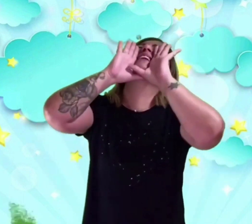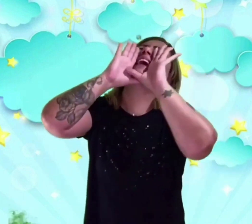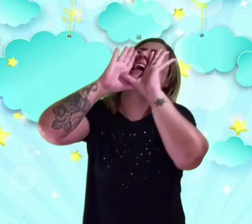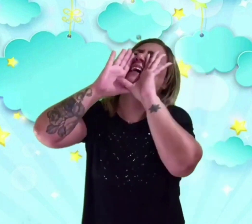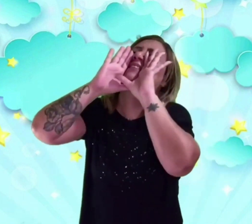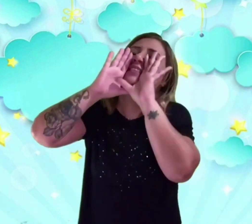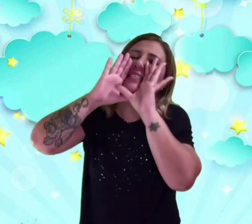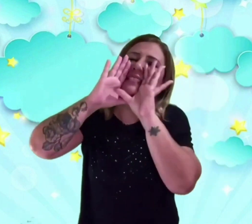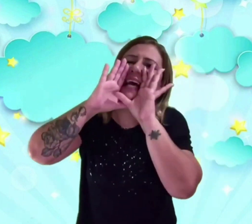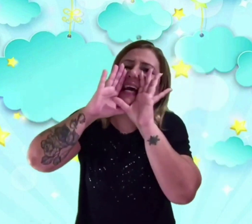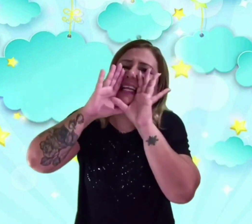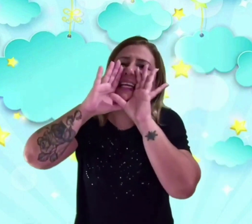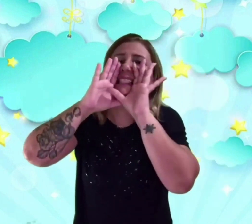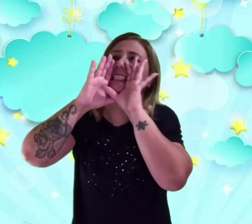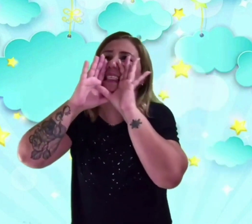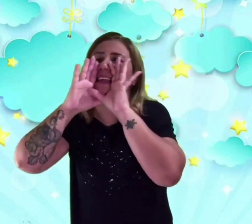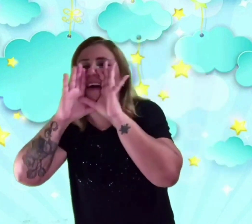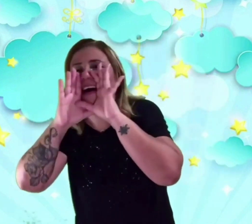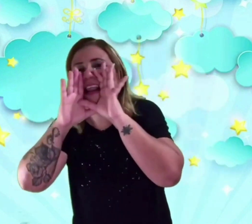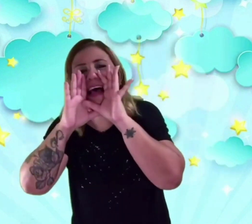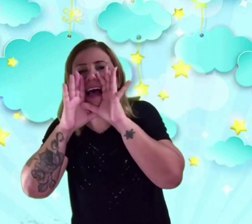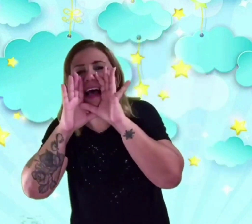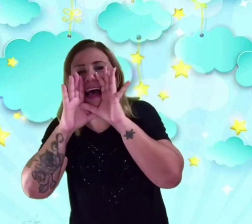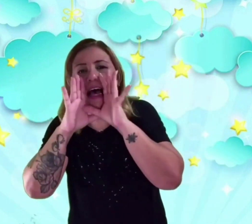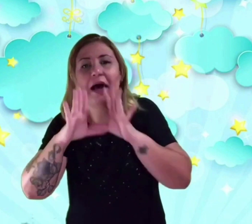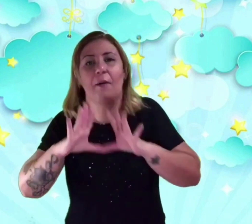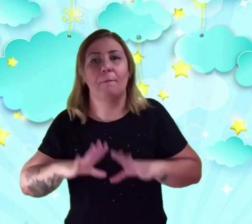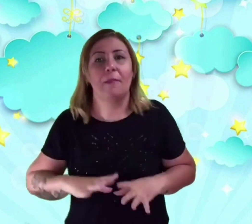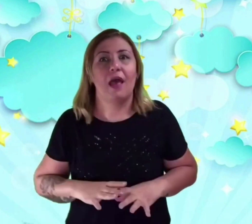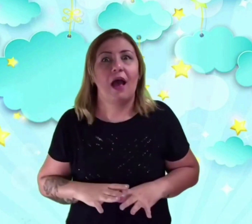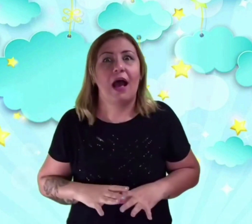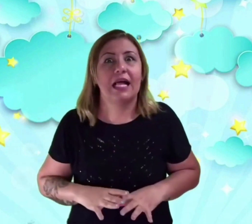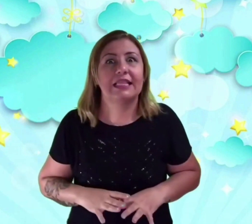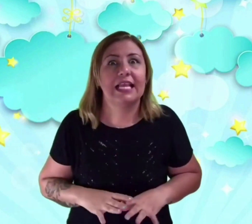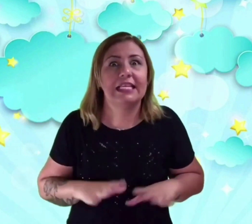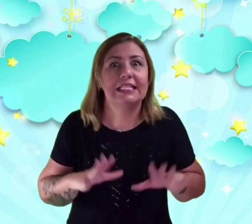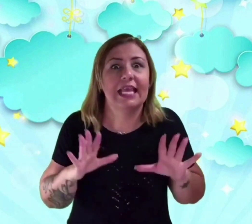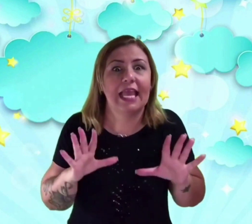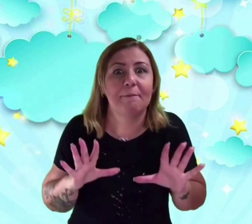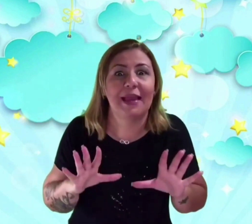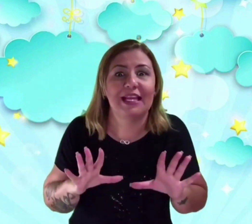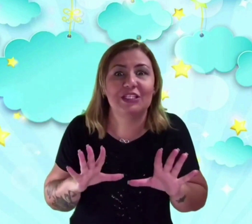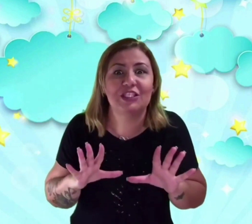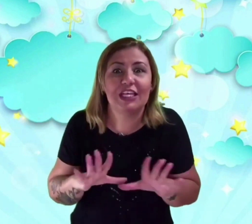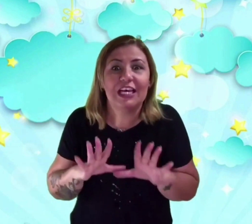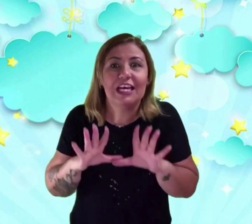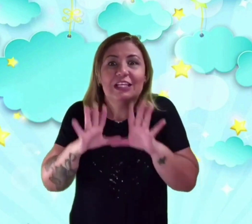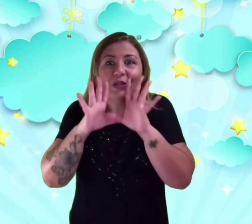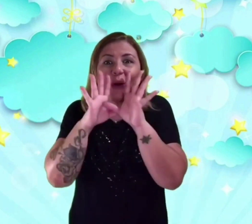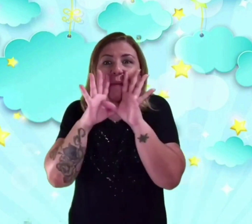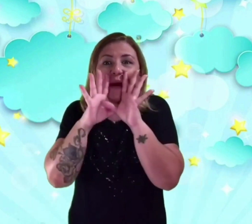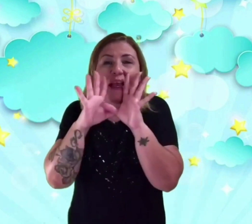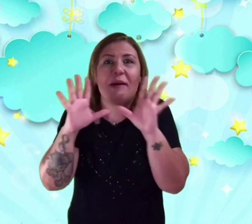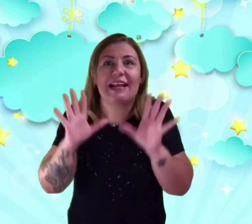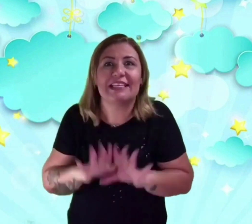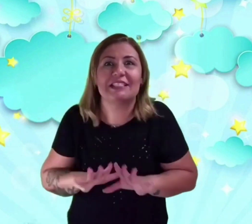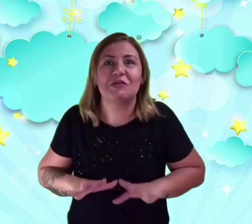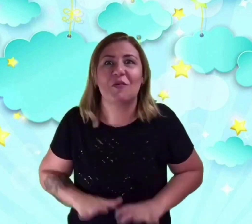quero estudar nessa escola! Até que de repente, sua mãe aparece no